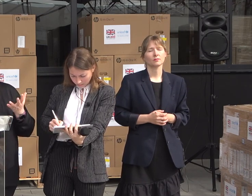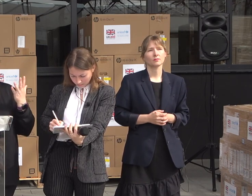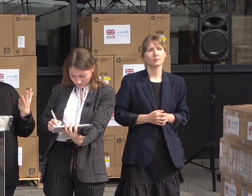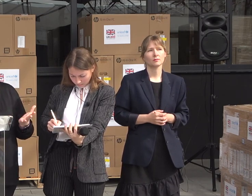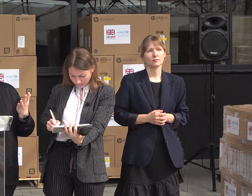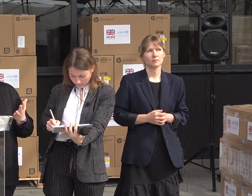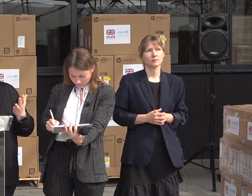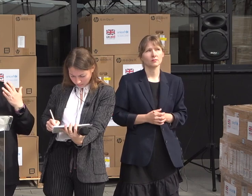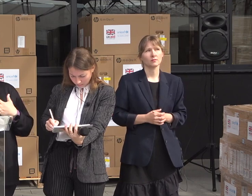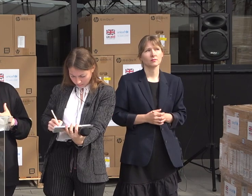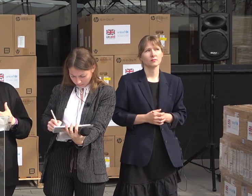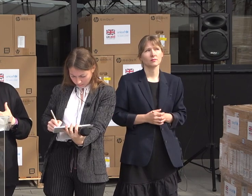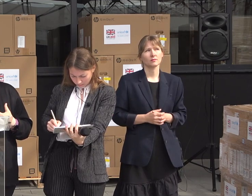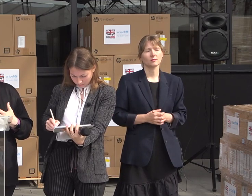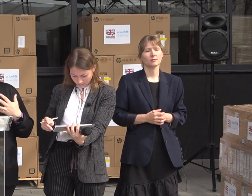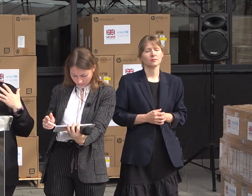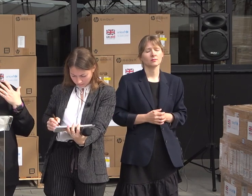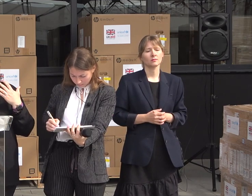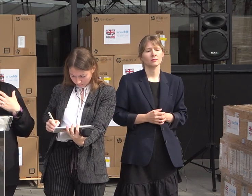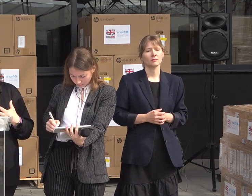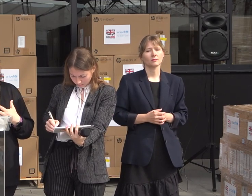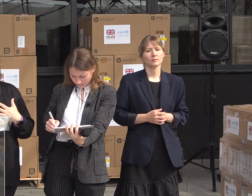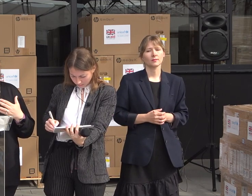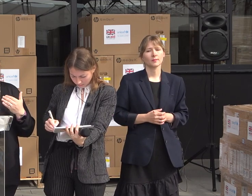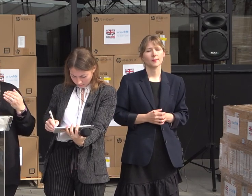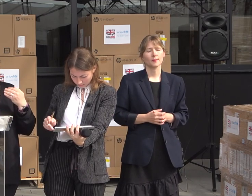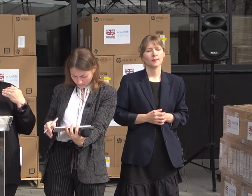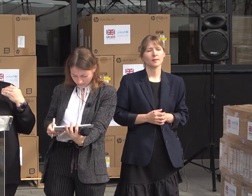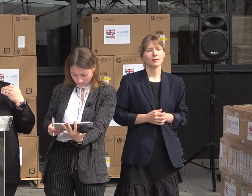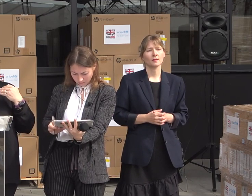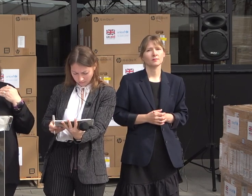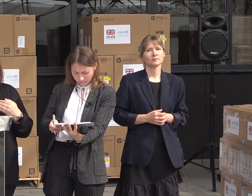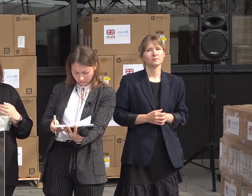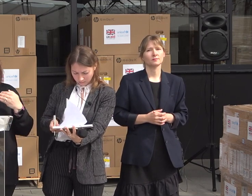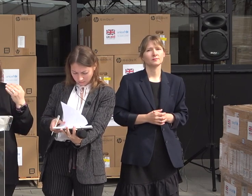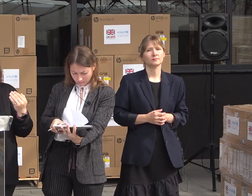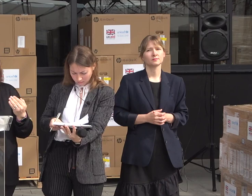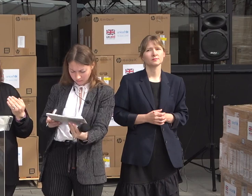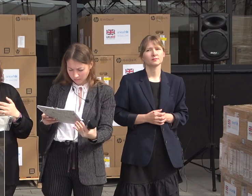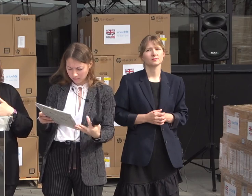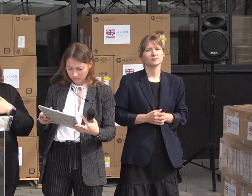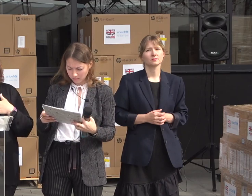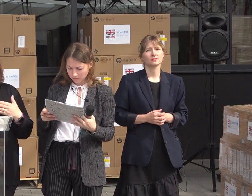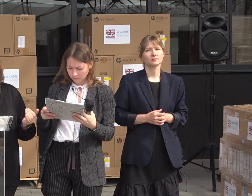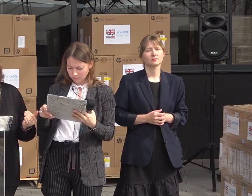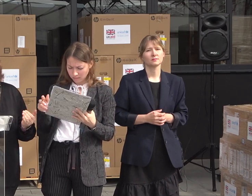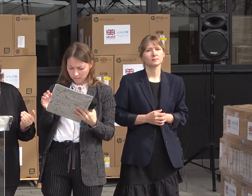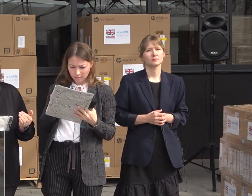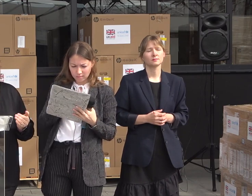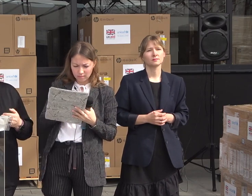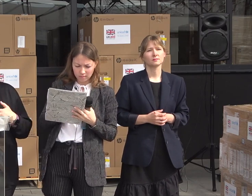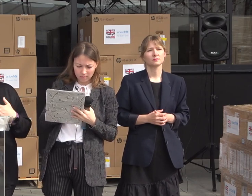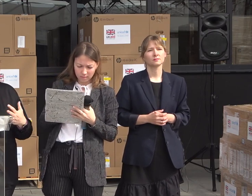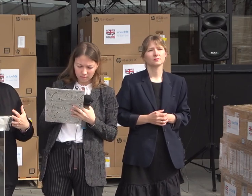It must be cash plus care and it must be the services that the families and the children need to really alleviate